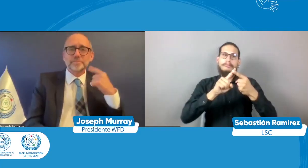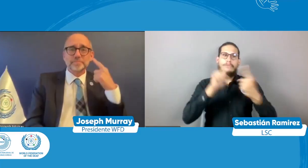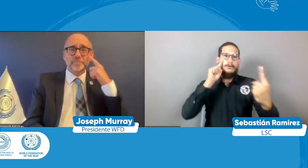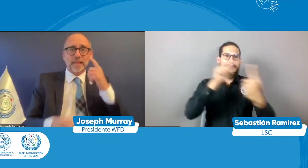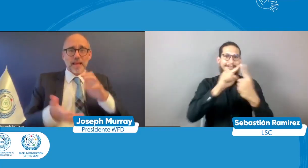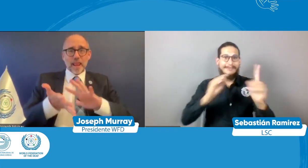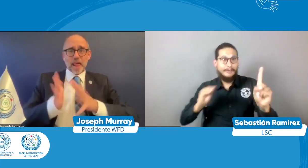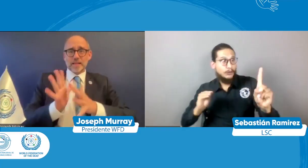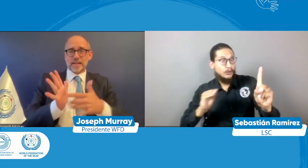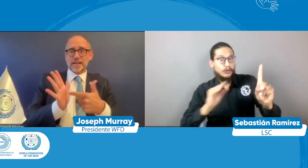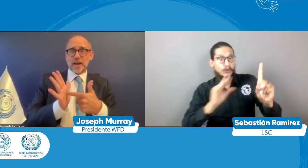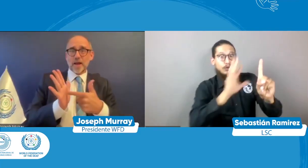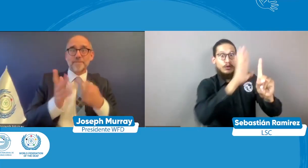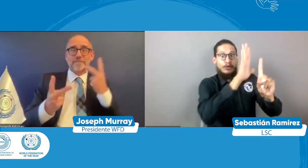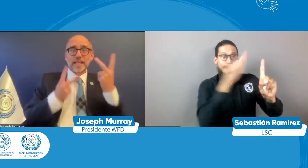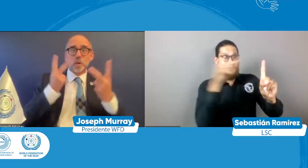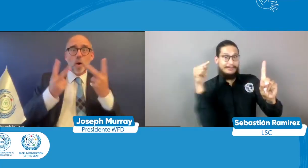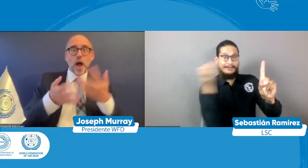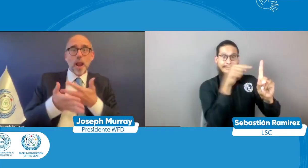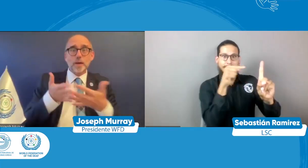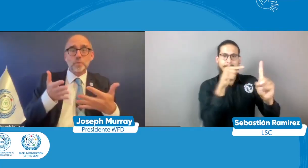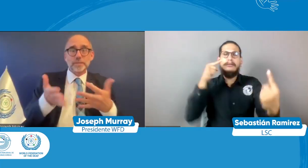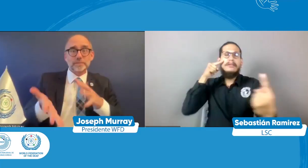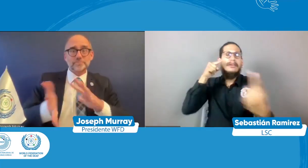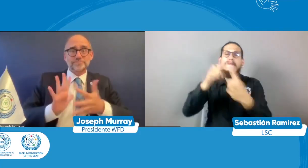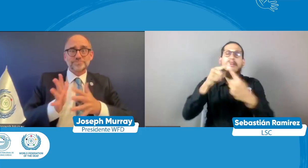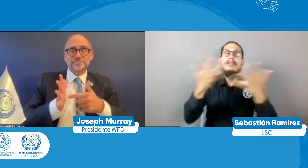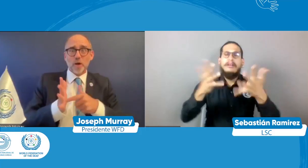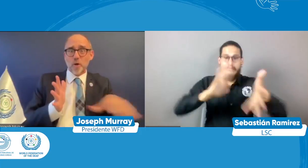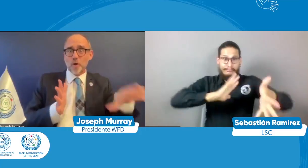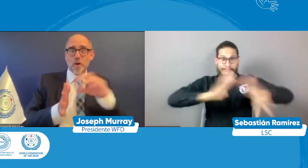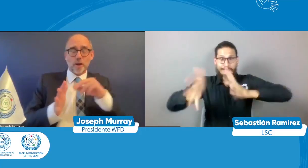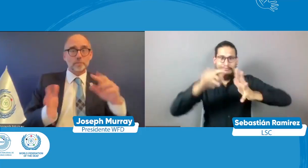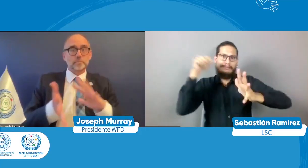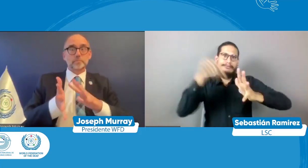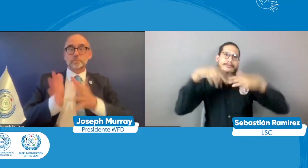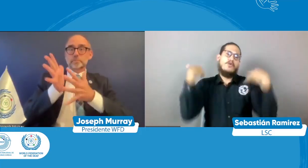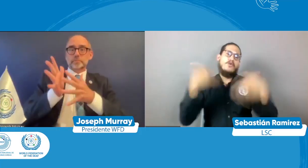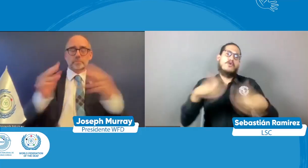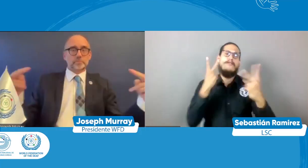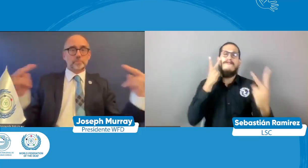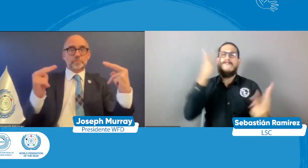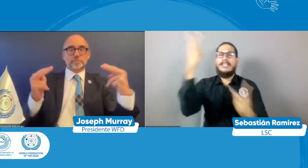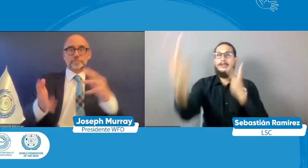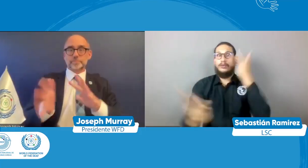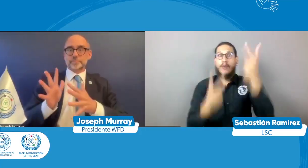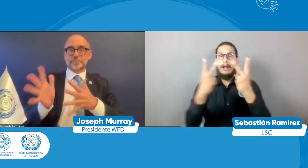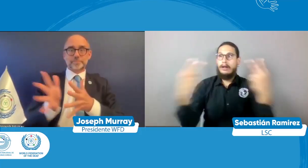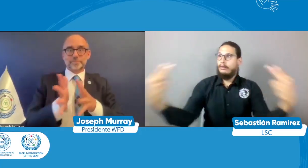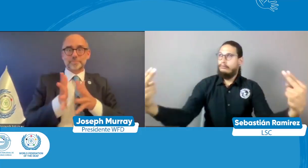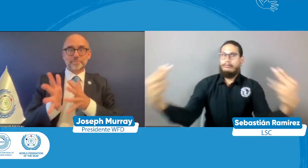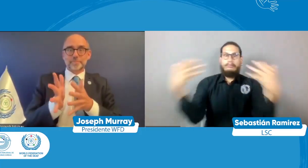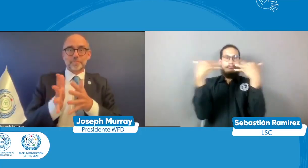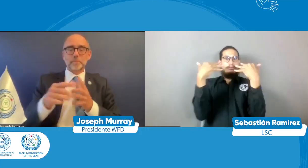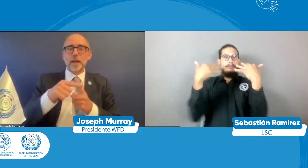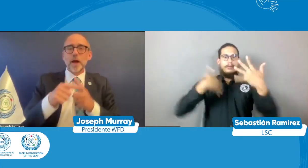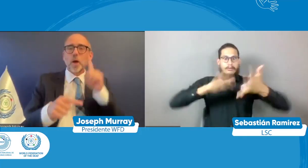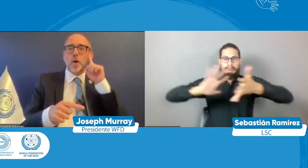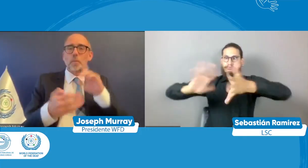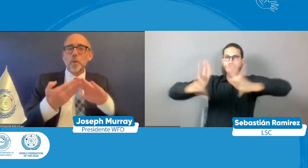instancias a que se iluminen de azul ¿por qué? para mostrar la lengua de señas cuando se visibiliza